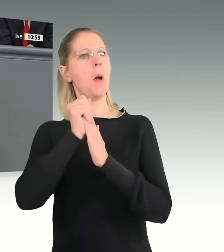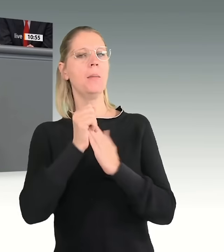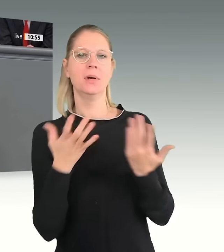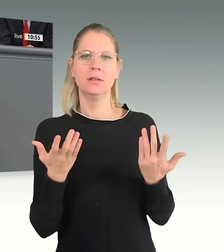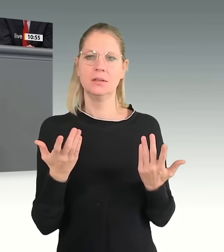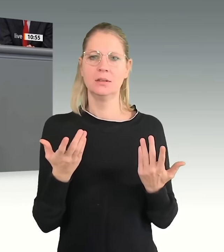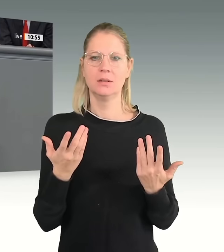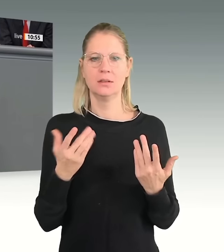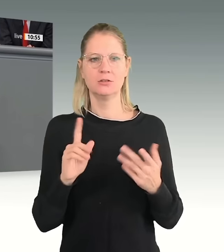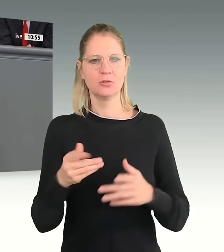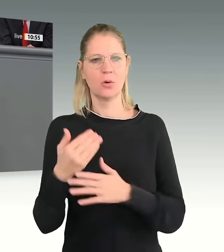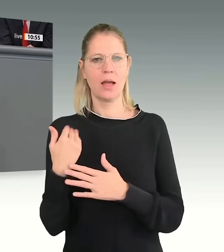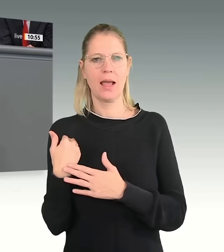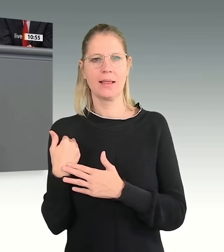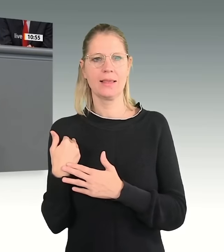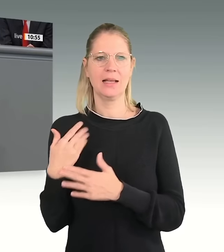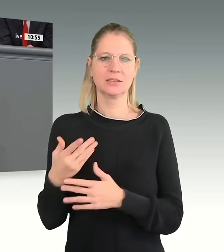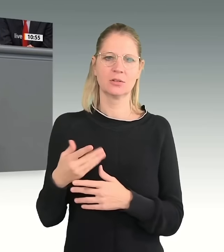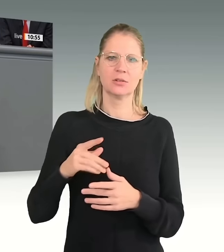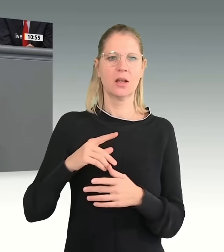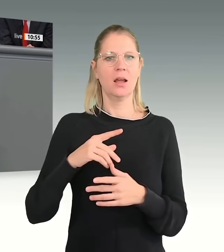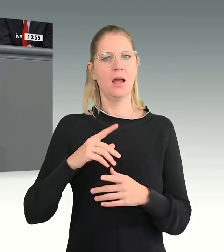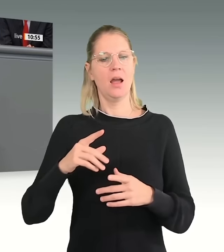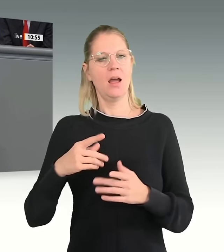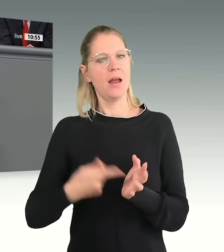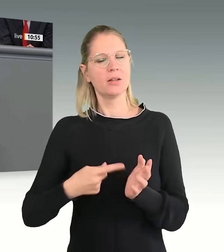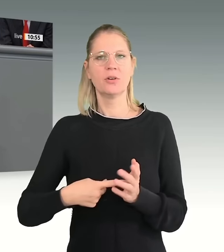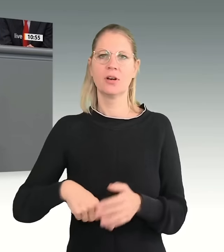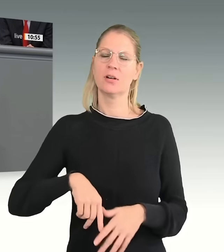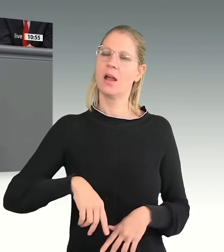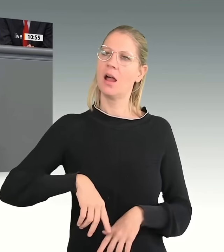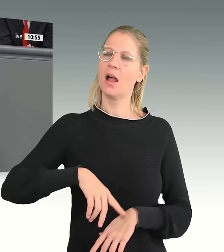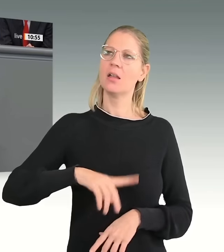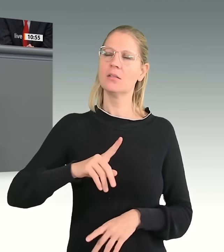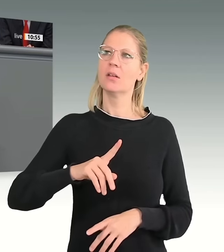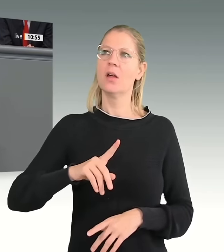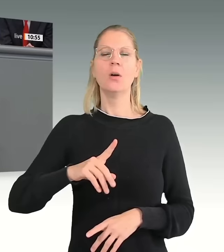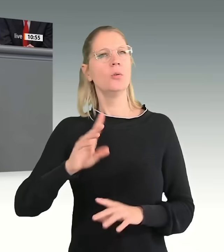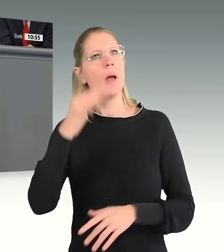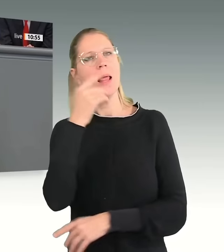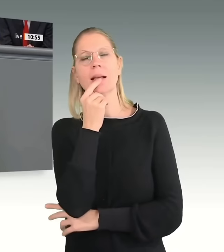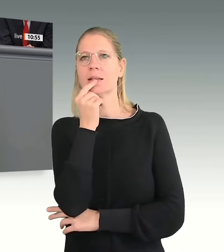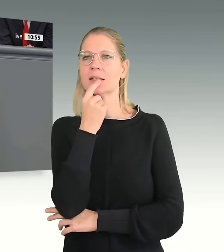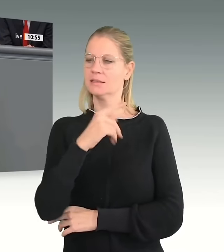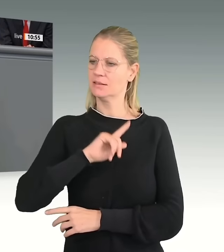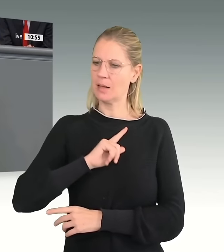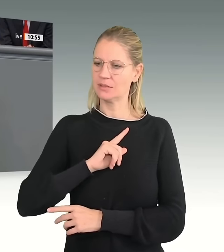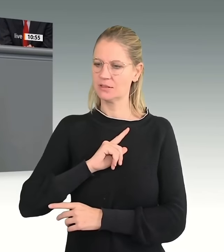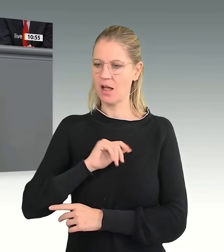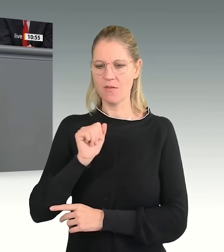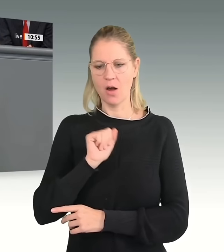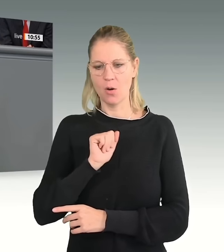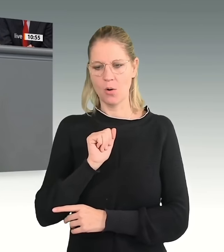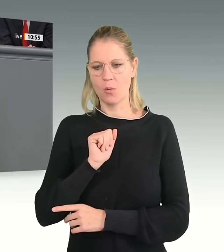aus den eigenen Versäumnissen zu ziehen, die zum Aufstieg der AfD beigetragen haben könnten. Und das fasst Ihr gesamtes